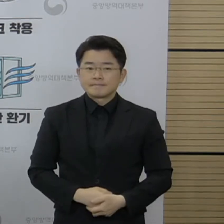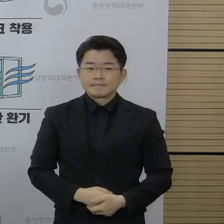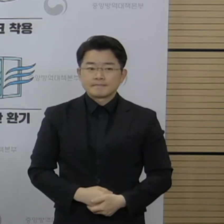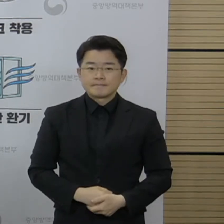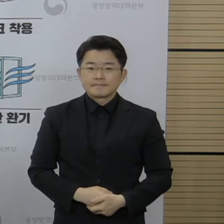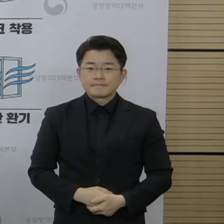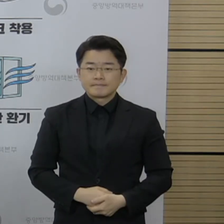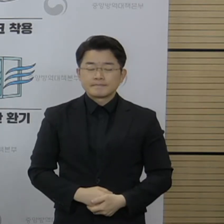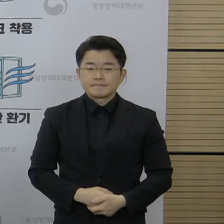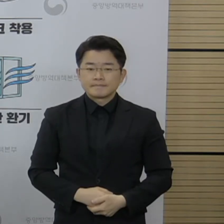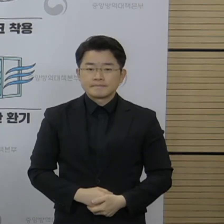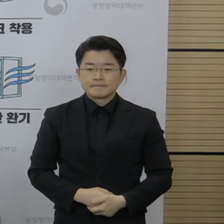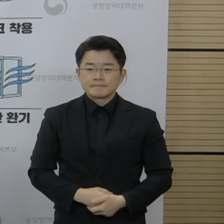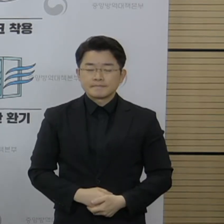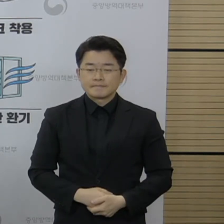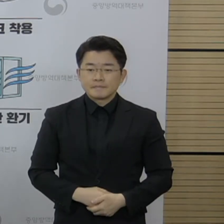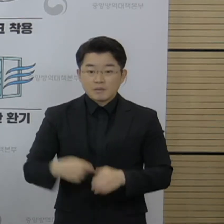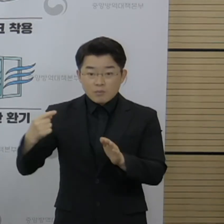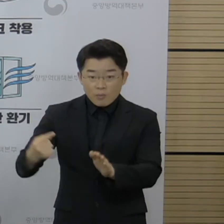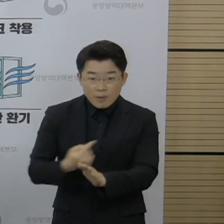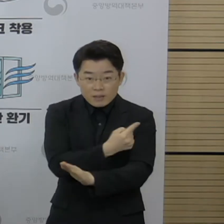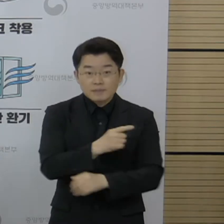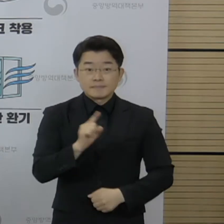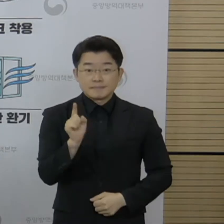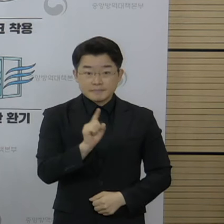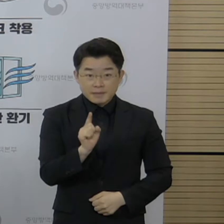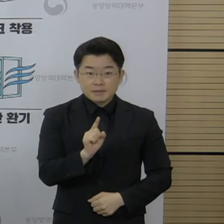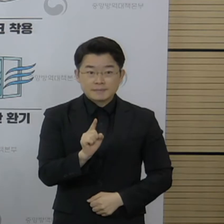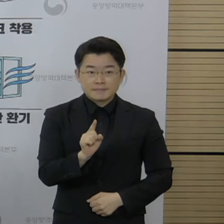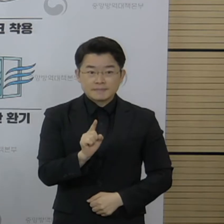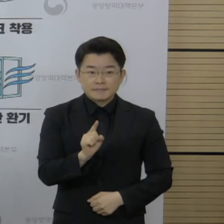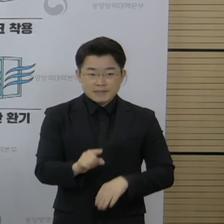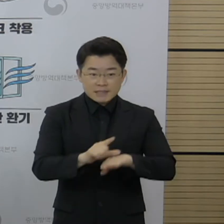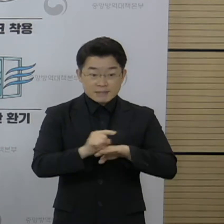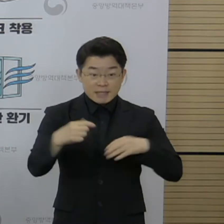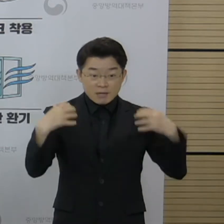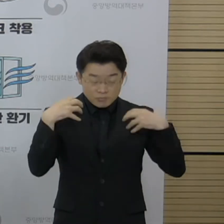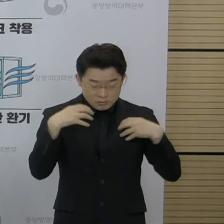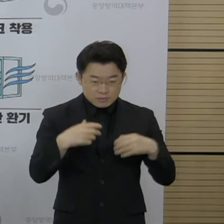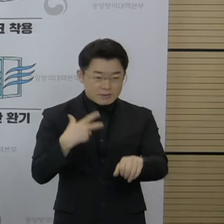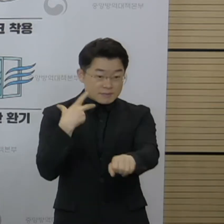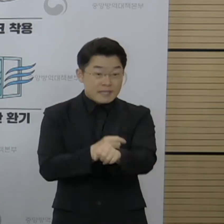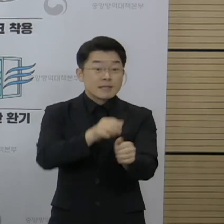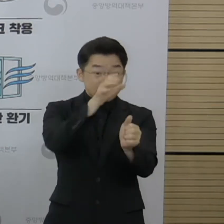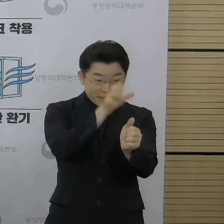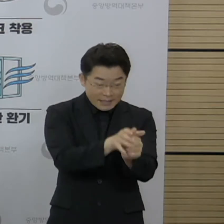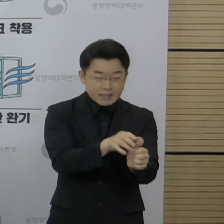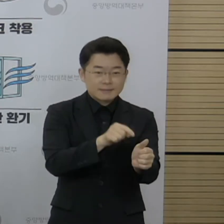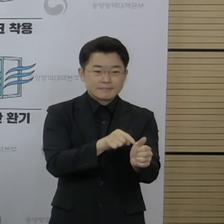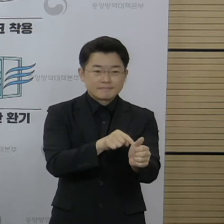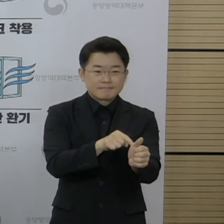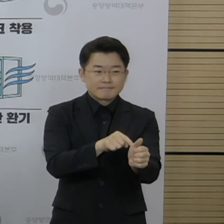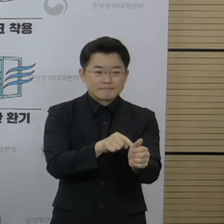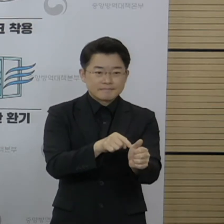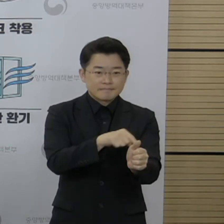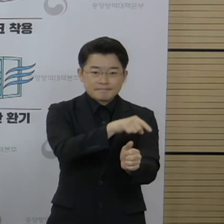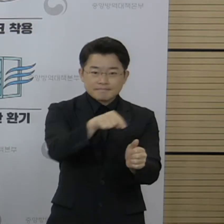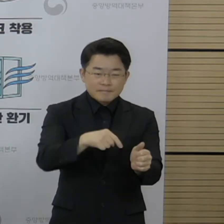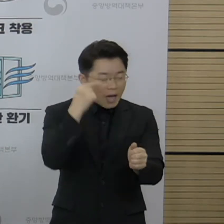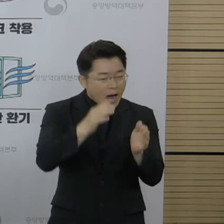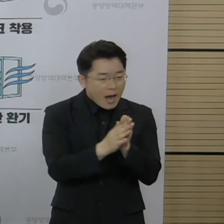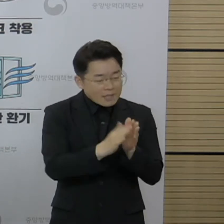나머지는 저희 지자체 자율접종으로 들어가게 될 물량으로 일부 반영해서